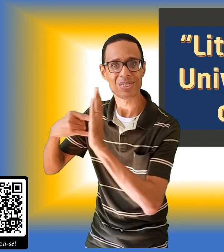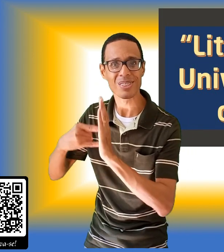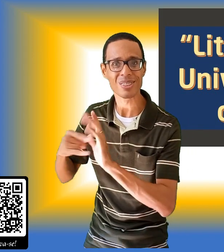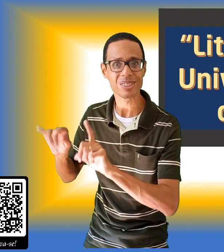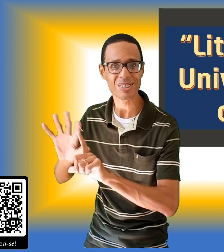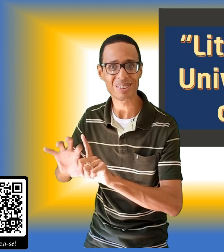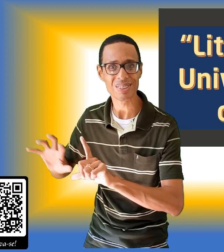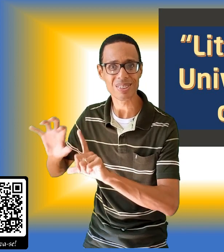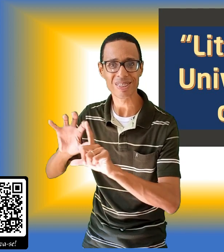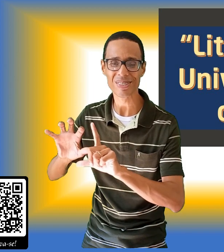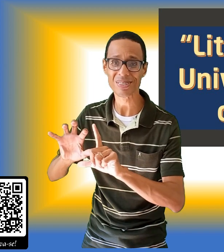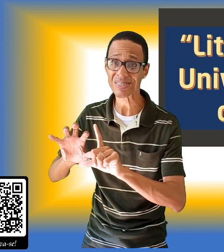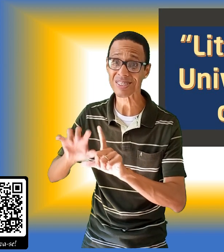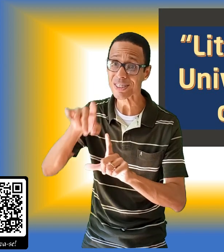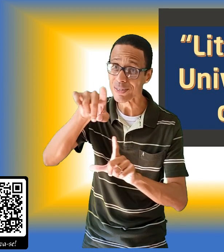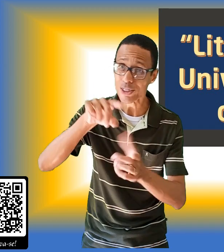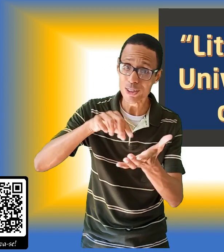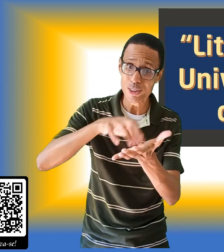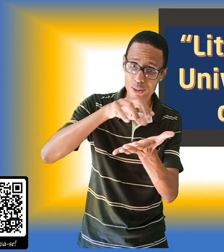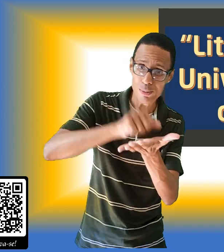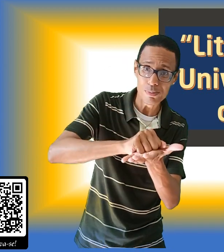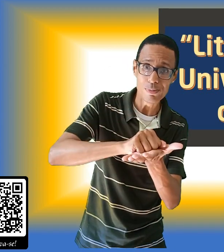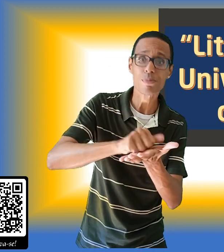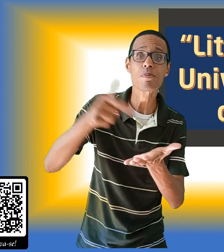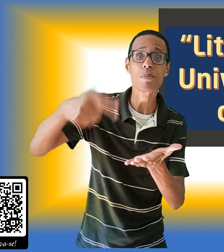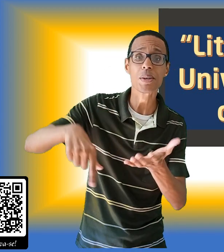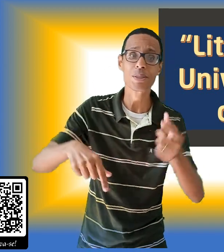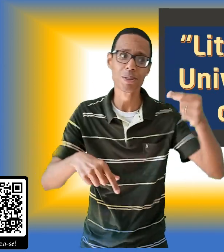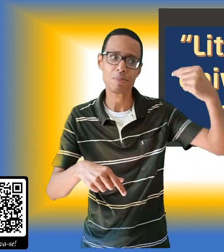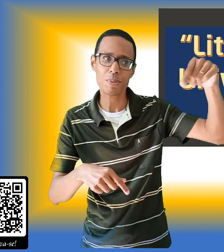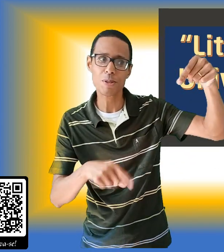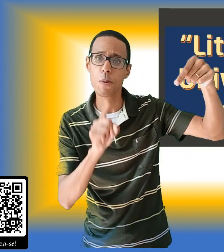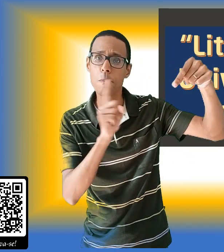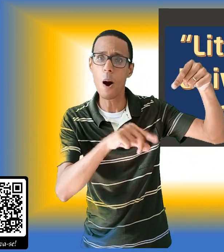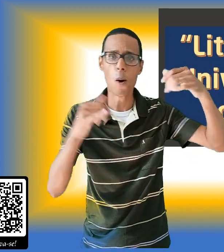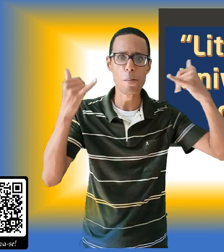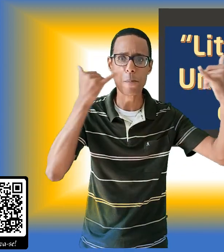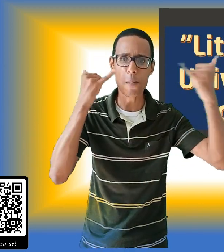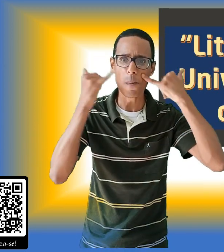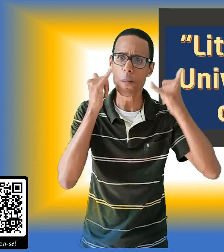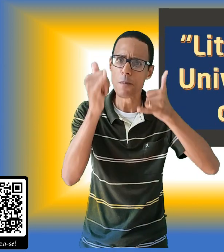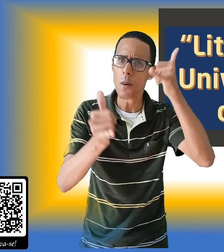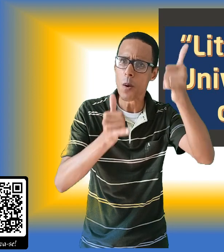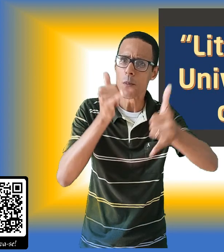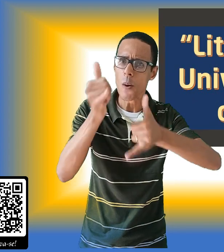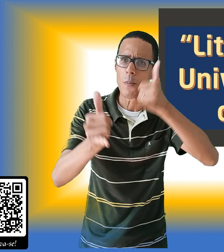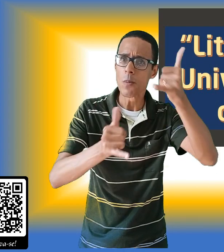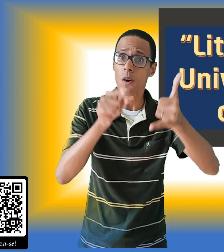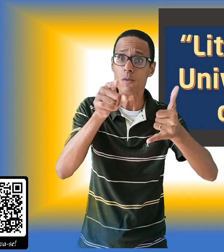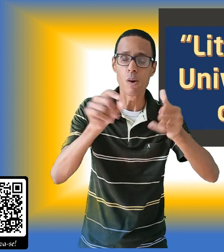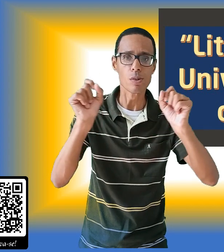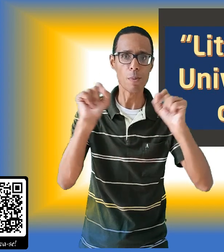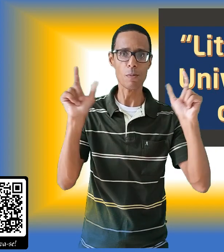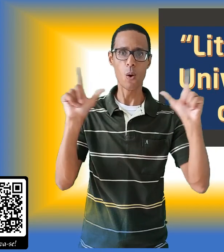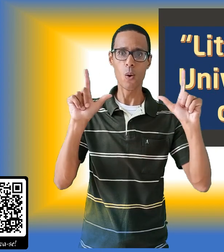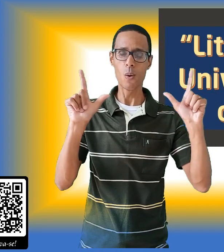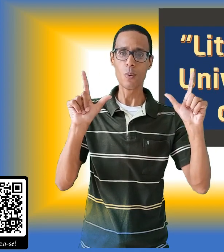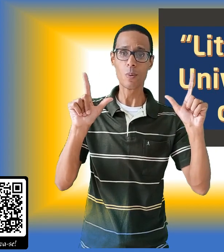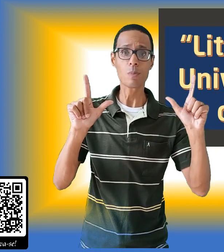faça a leitura do QR Code. Inscreva-se, ative o sininho de notificações para saber dos próximos vídeos